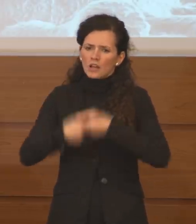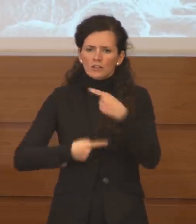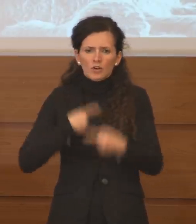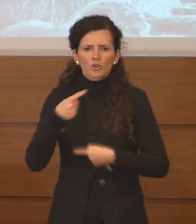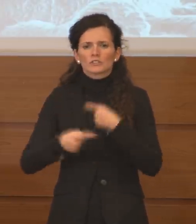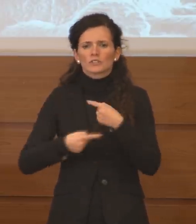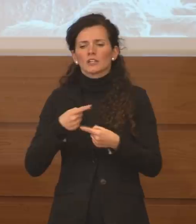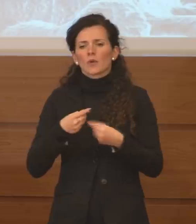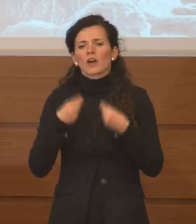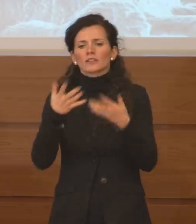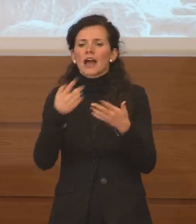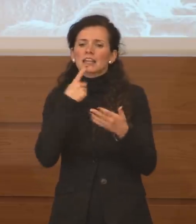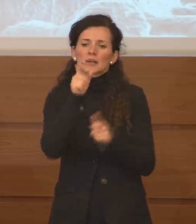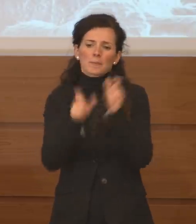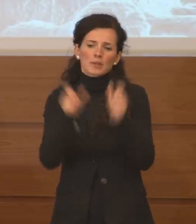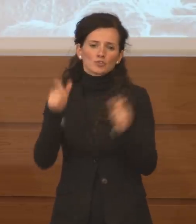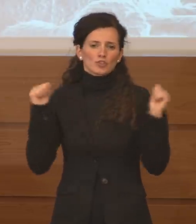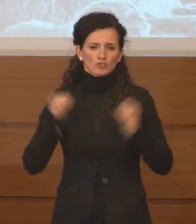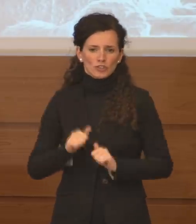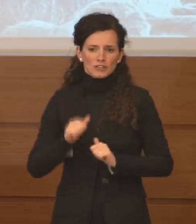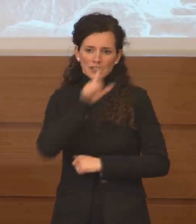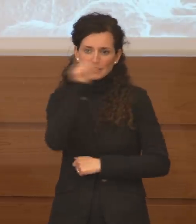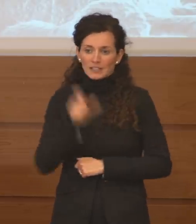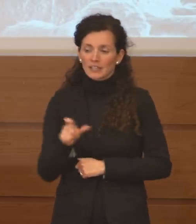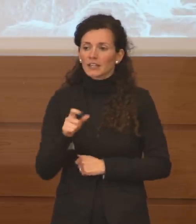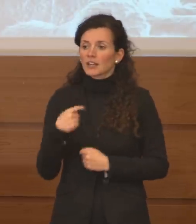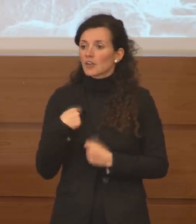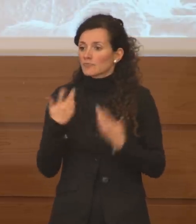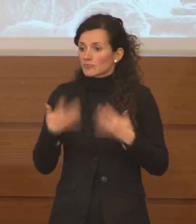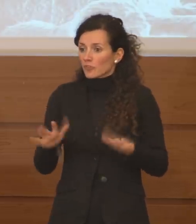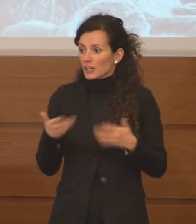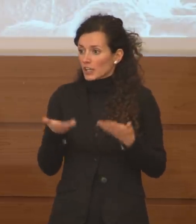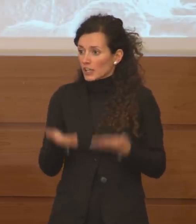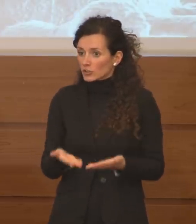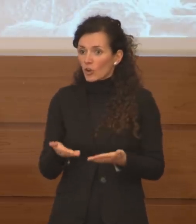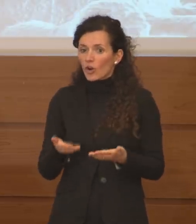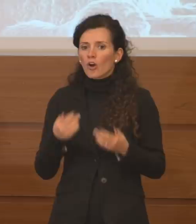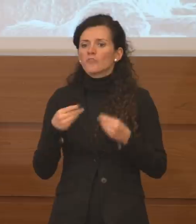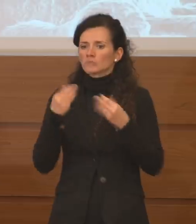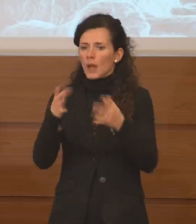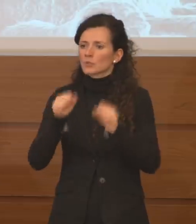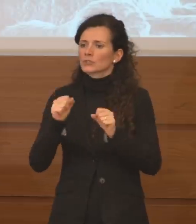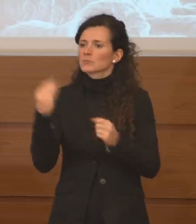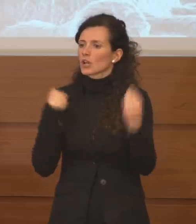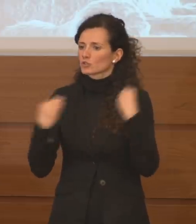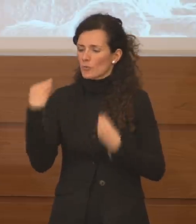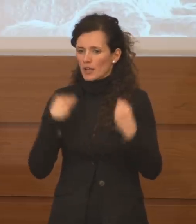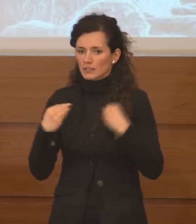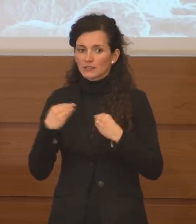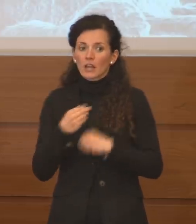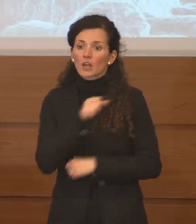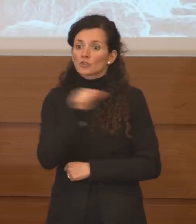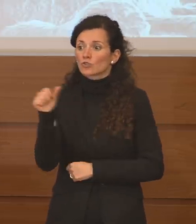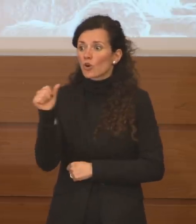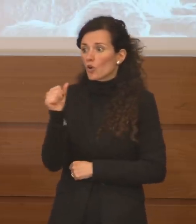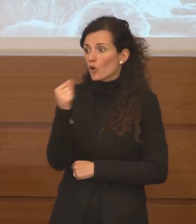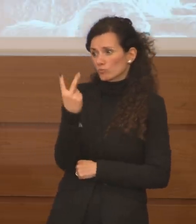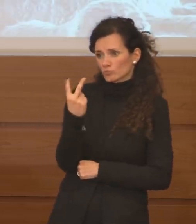ai nostri connazionali. Io mi fermerei qui, lascerei spazio alle vostre domande. Solo un paio di